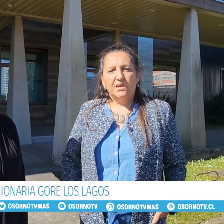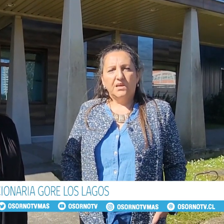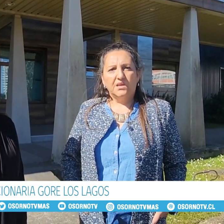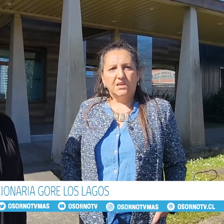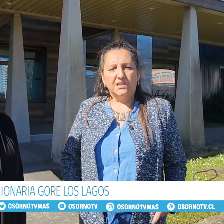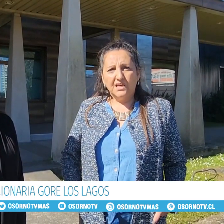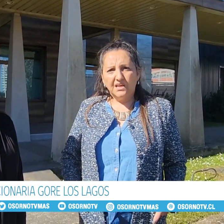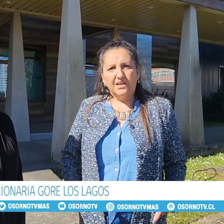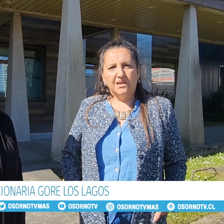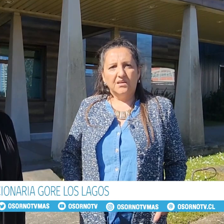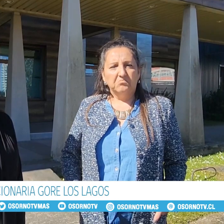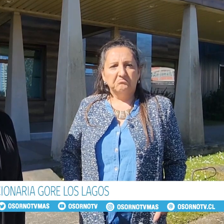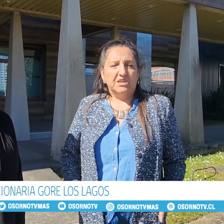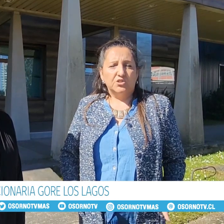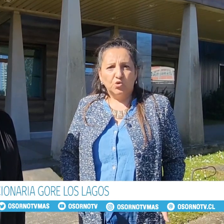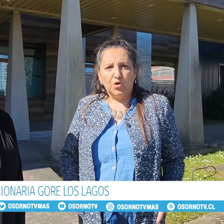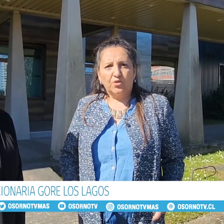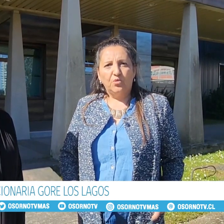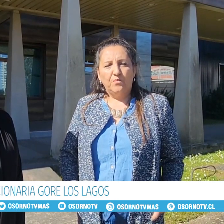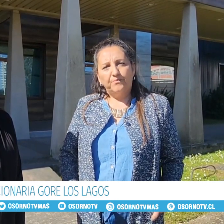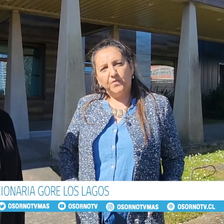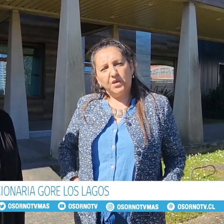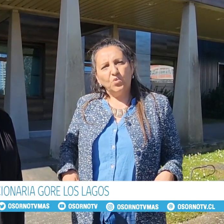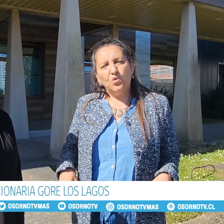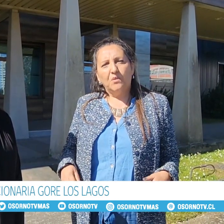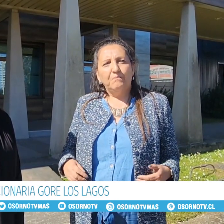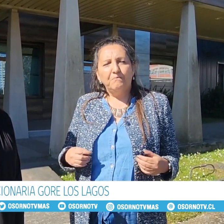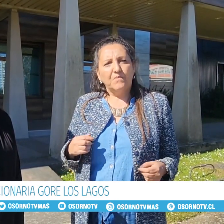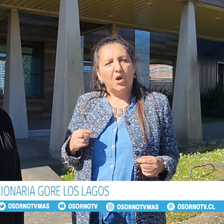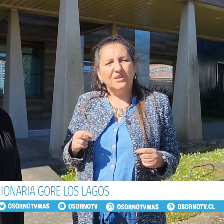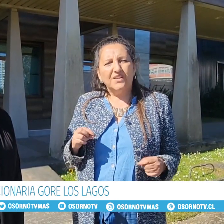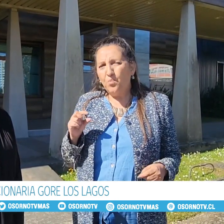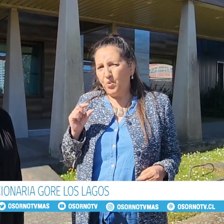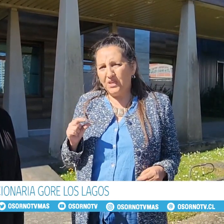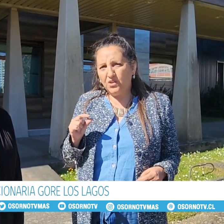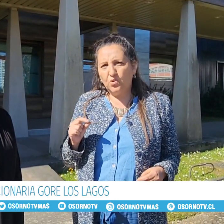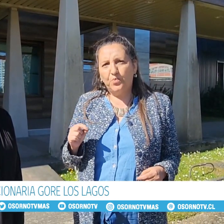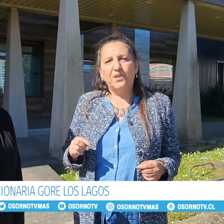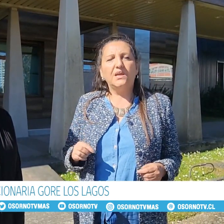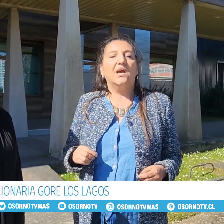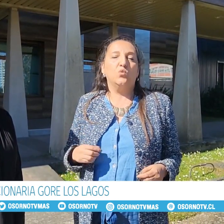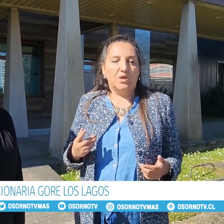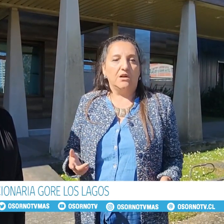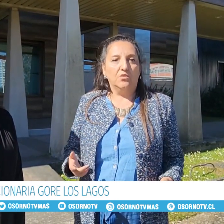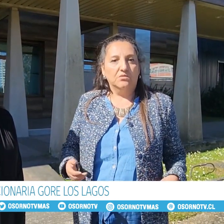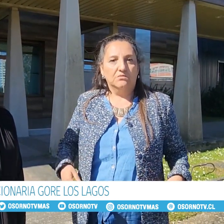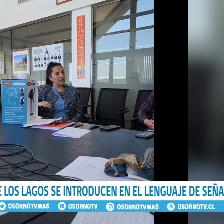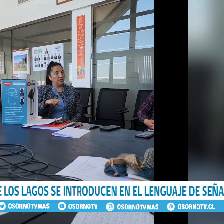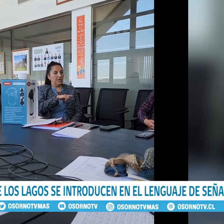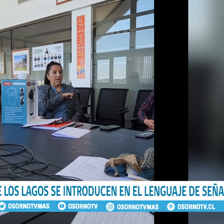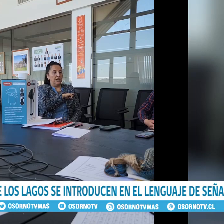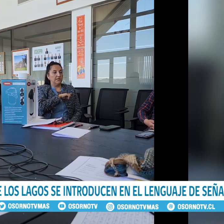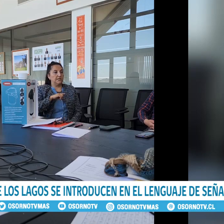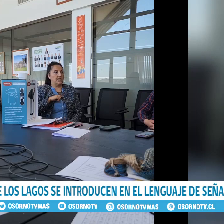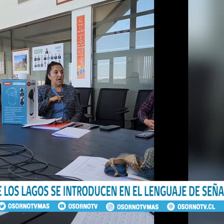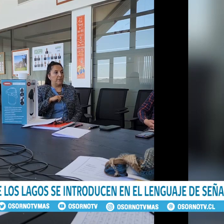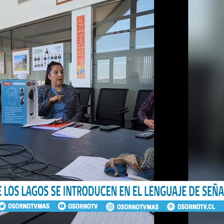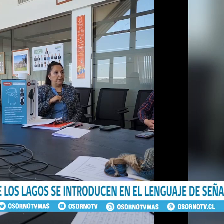que tiene, que es sordo, que uno, aunque sea un poquito, poder ayudarlo. El objetivo principal de la actividad fue